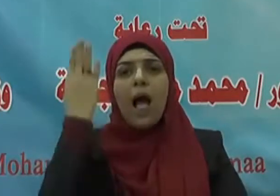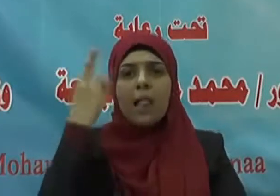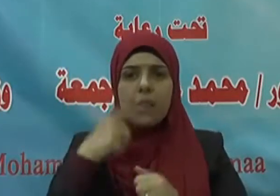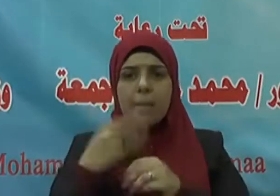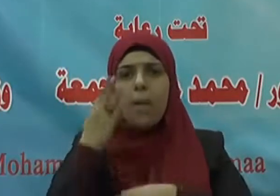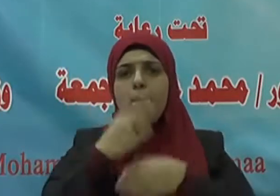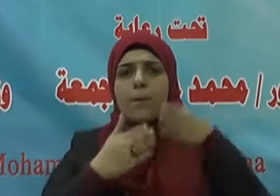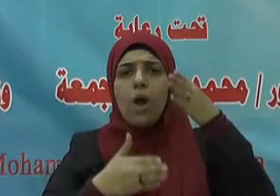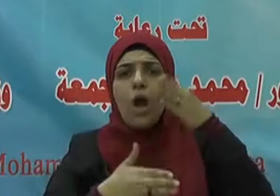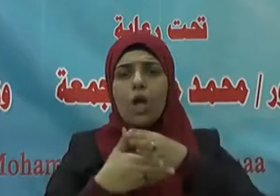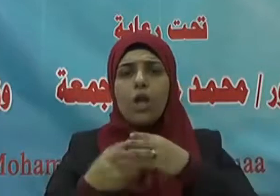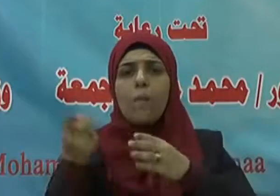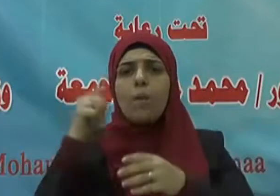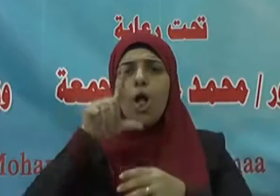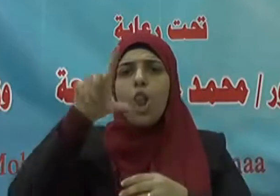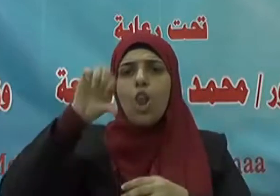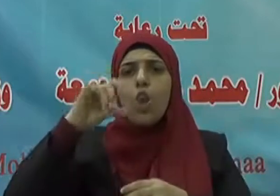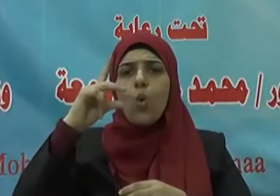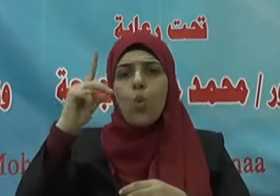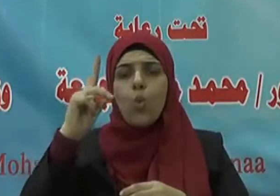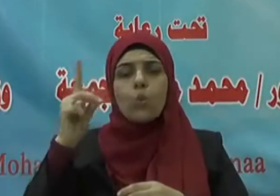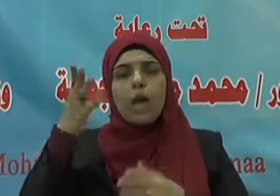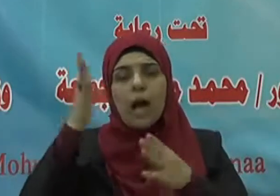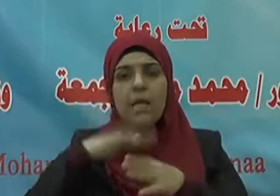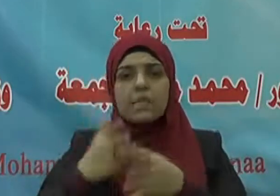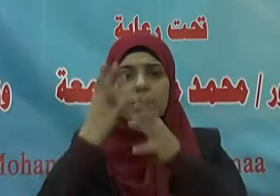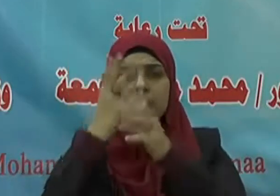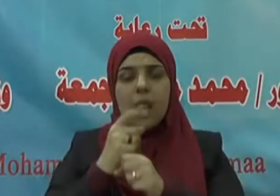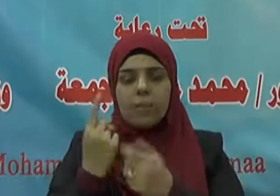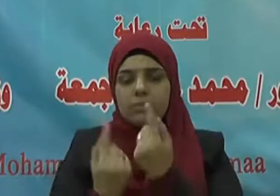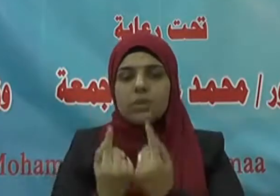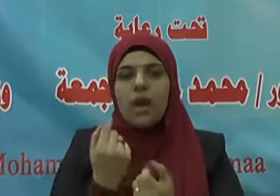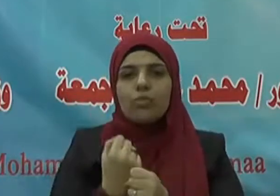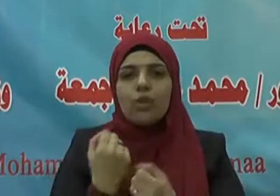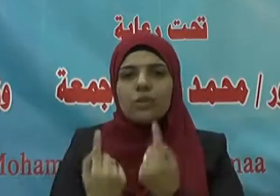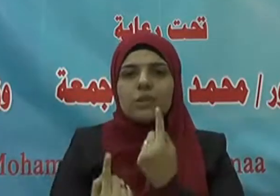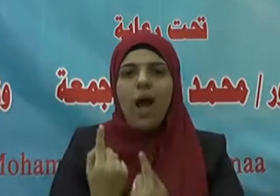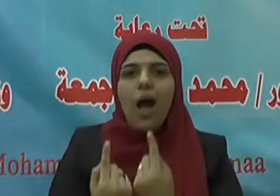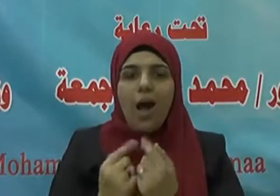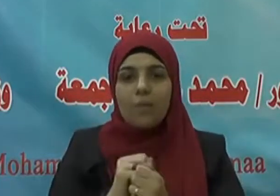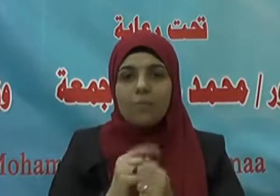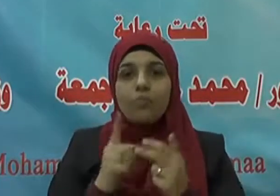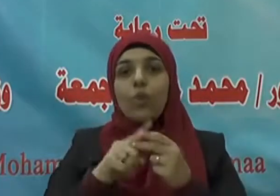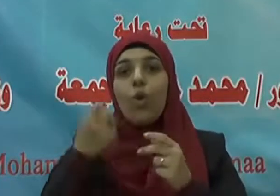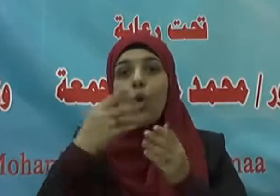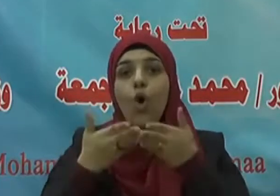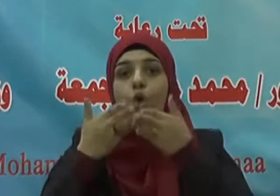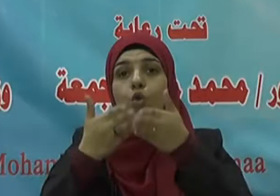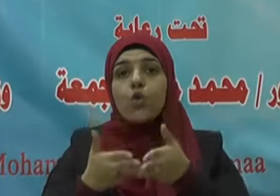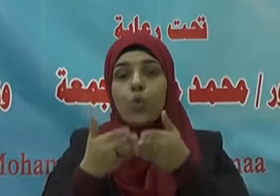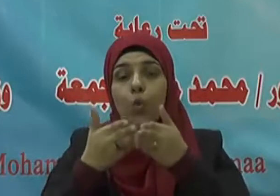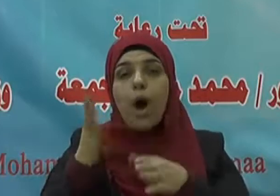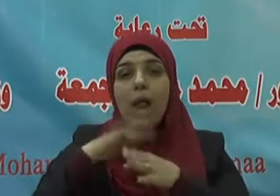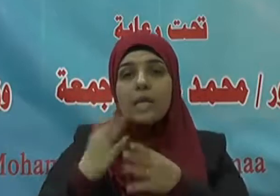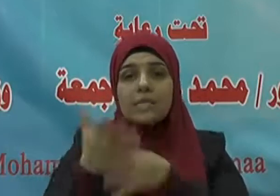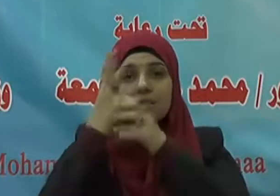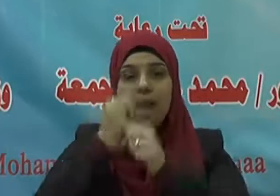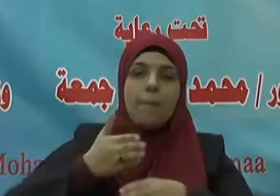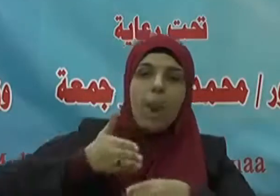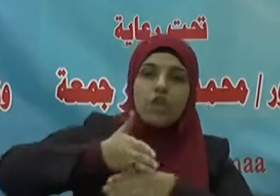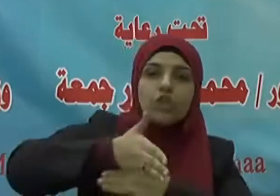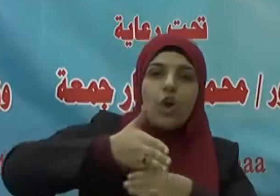آدم وإبراهيم ولوط عليهم السلام زراعة وكان نوح عليه